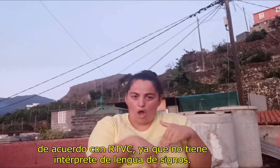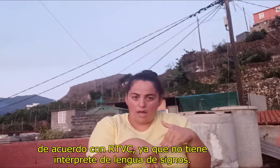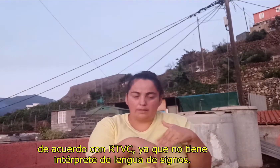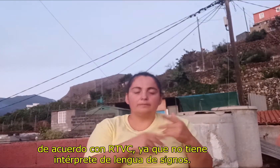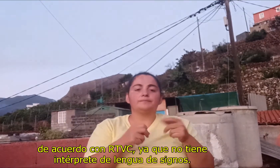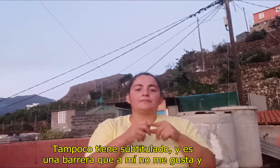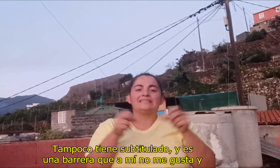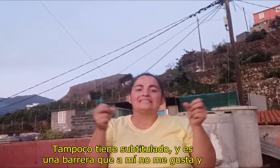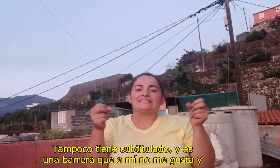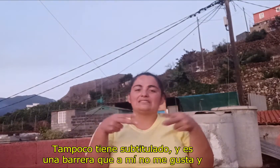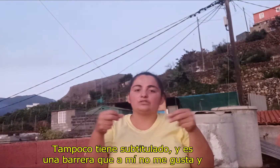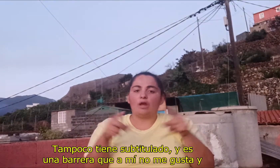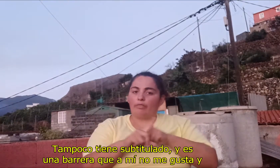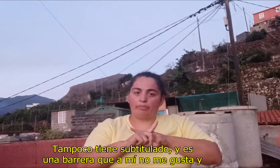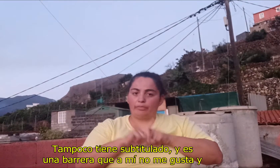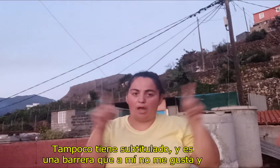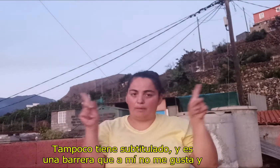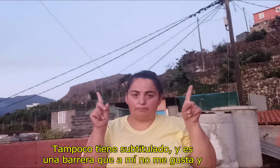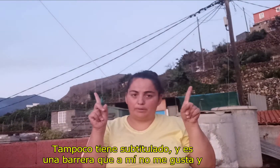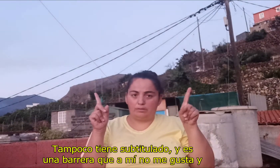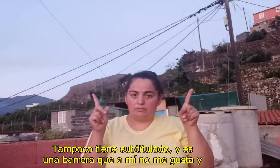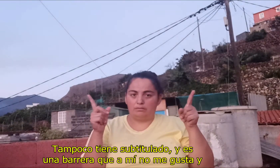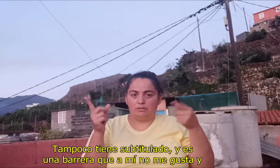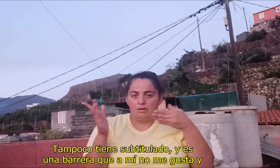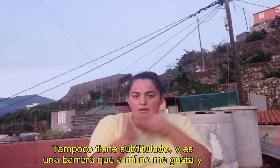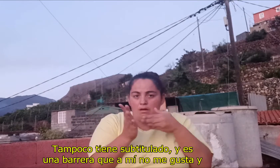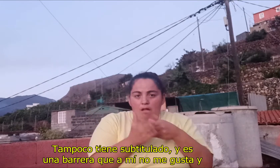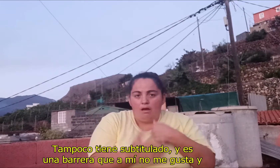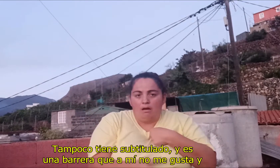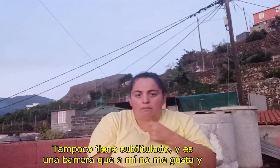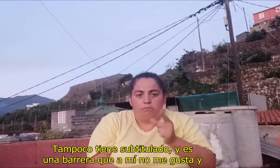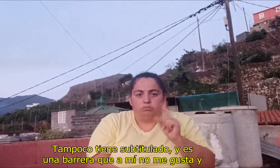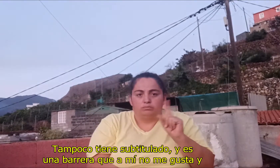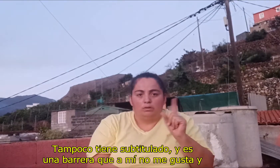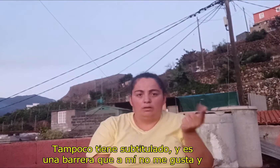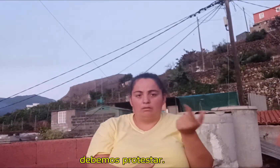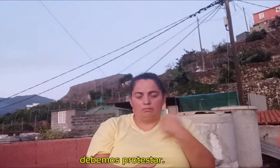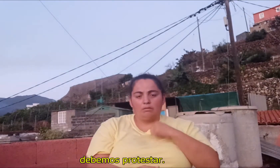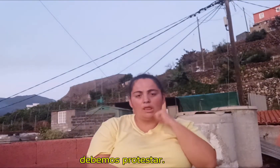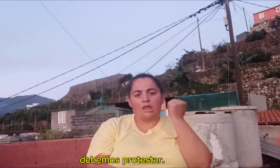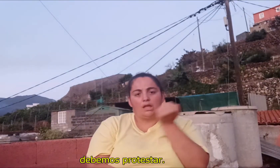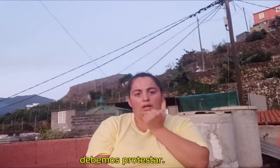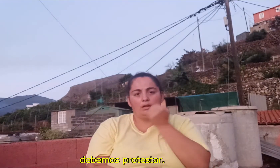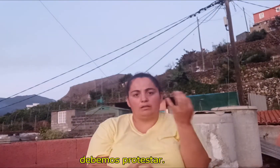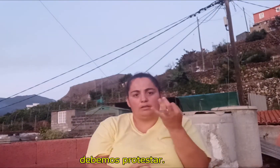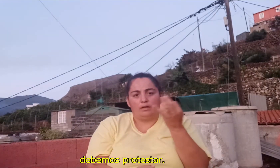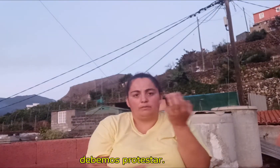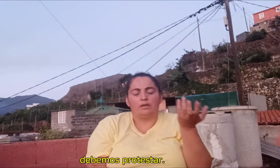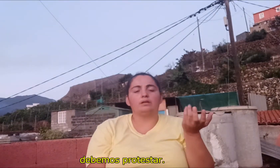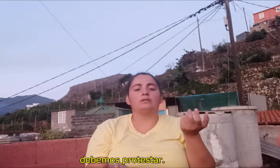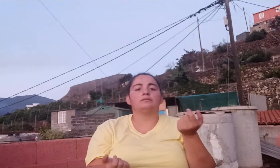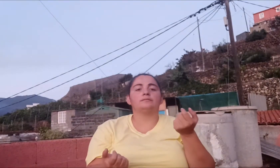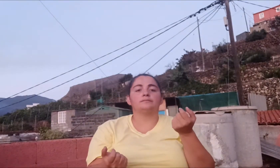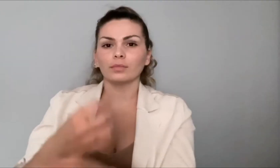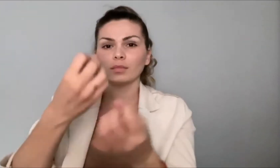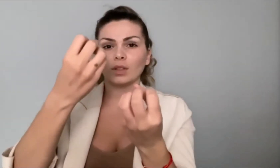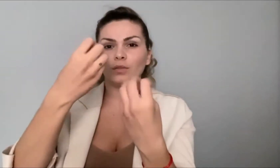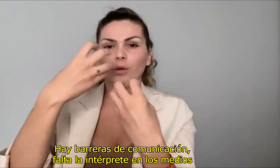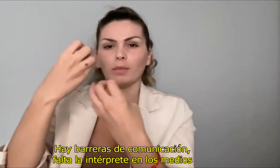tampoco tiene subtitulado y es una barrera que a mí no me gusta y debemos protestar. Hay